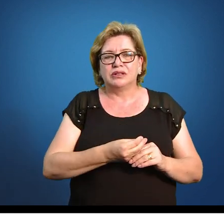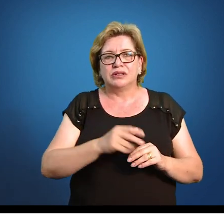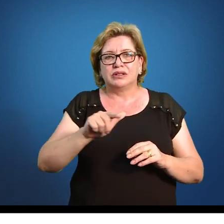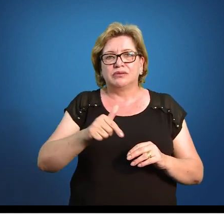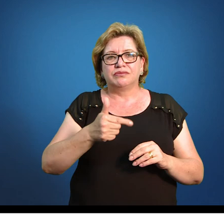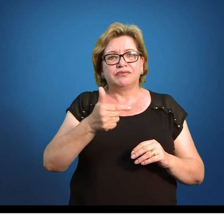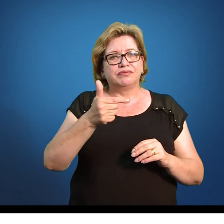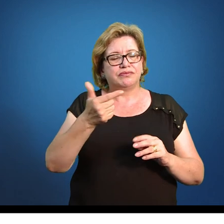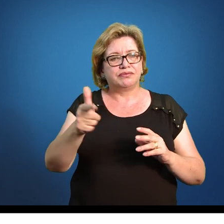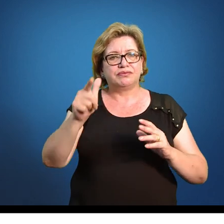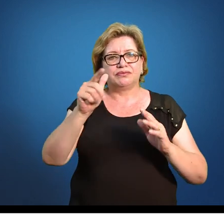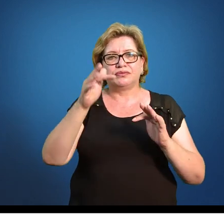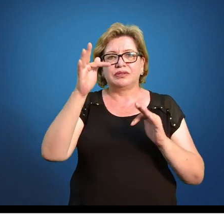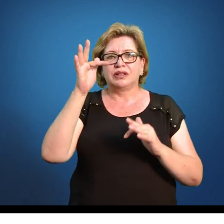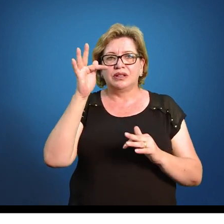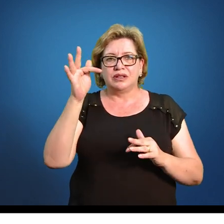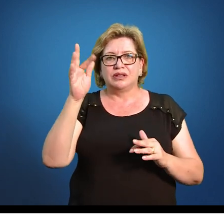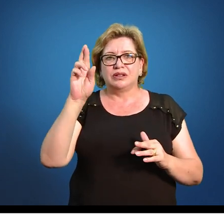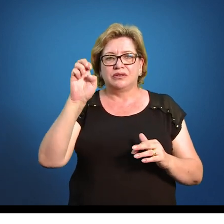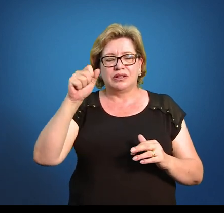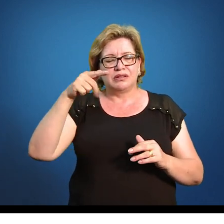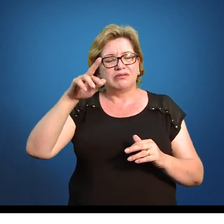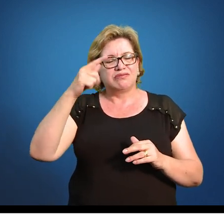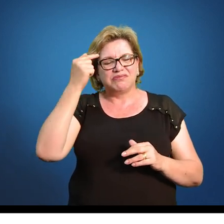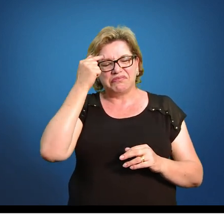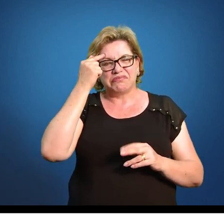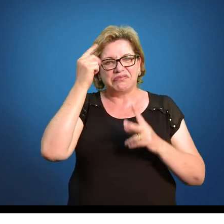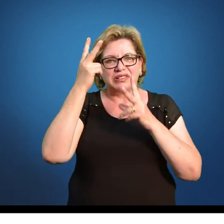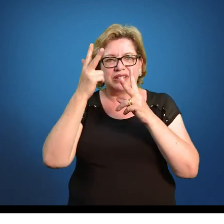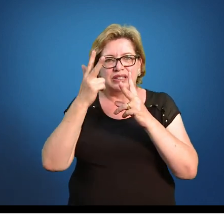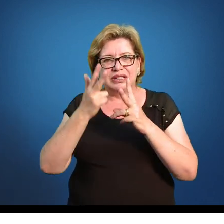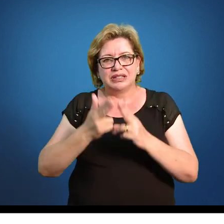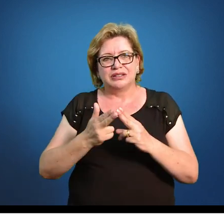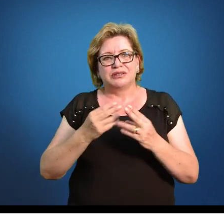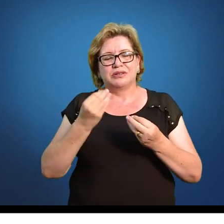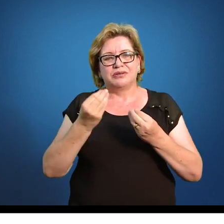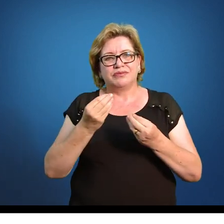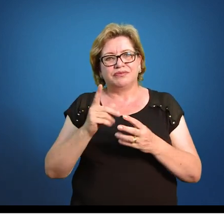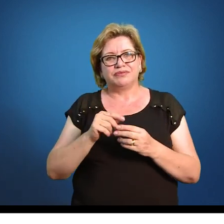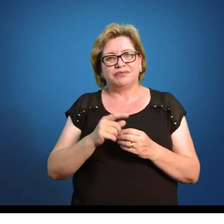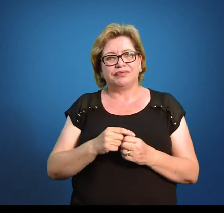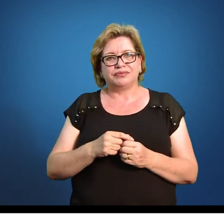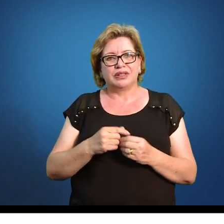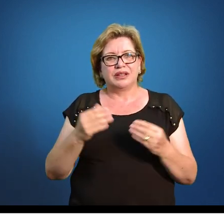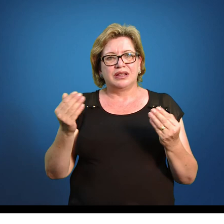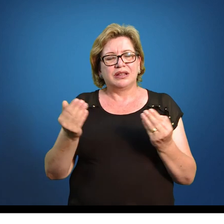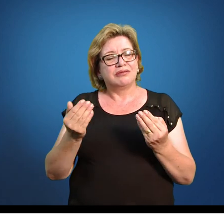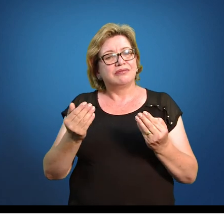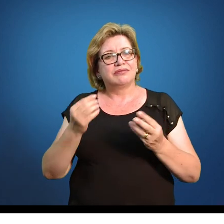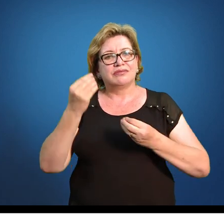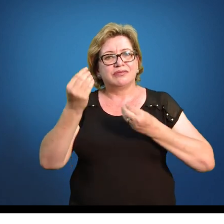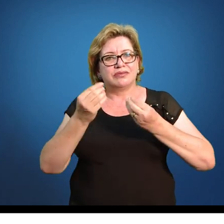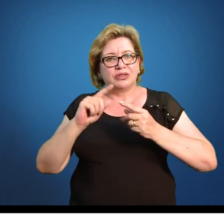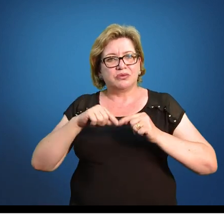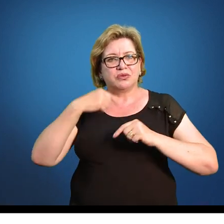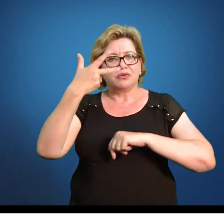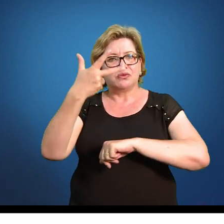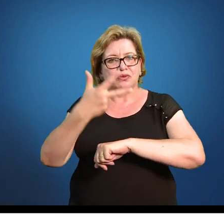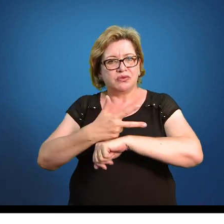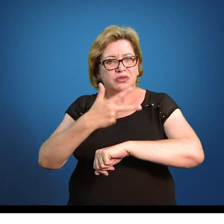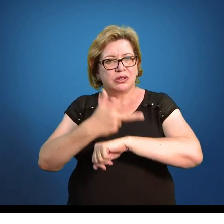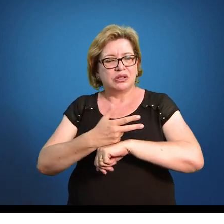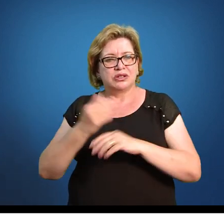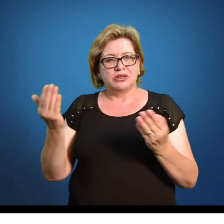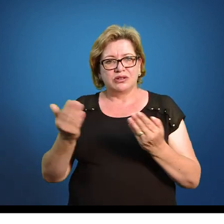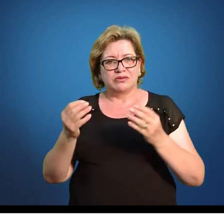demais frequências seguem o mesmo raciocínio, a mesma interpretação. Então, no nosso próximo vídeo, a gente vai